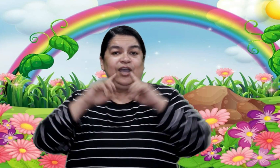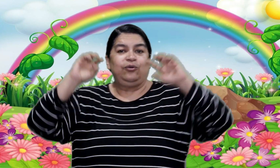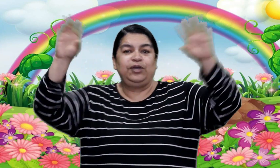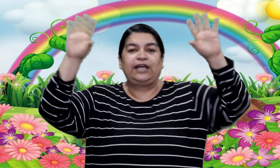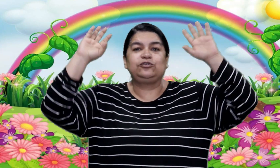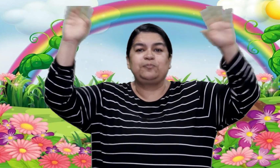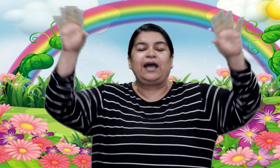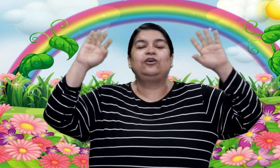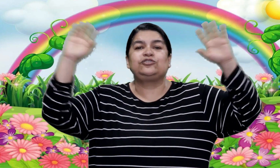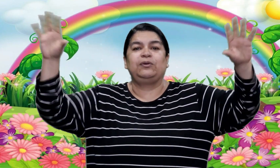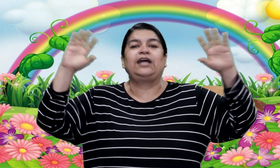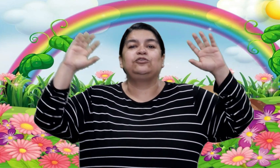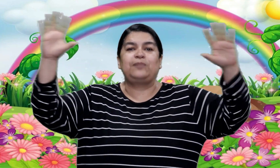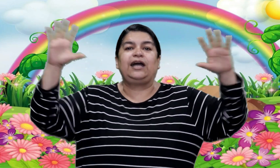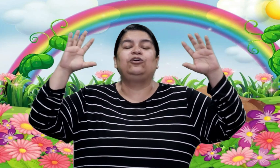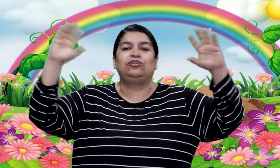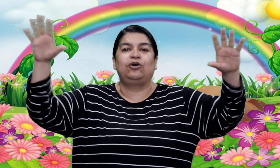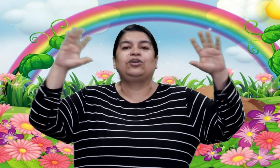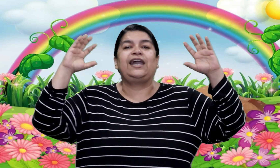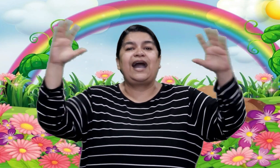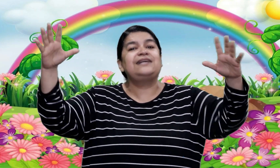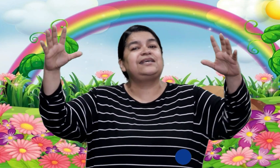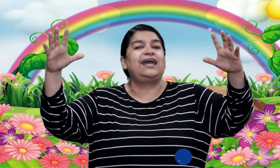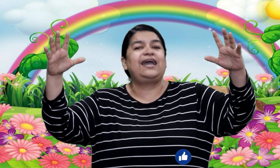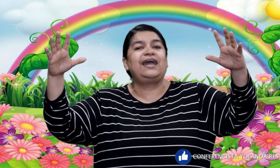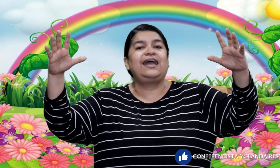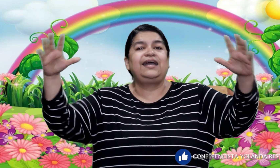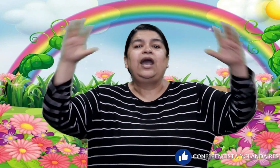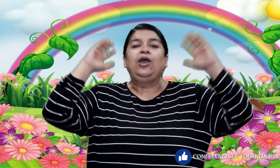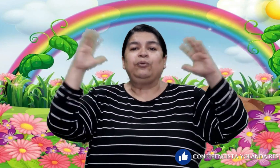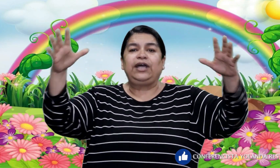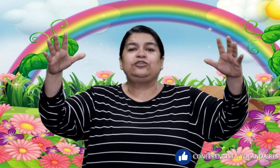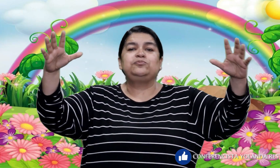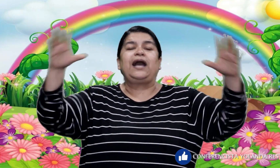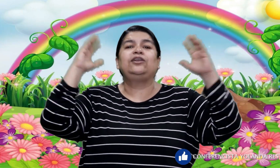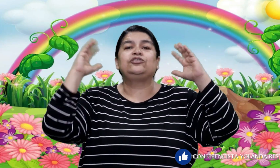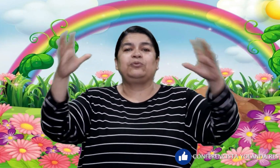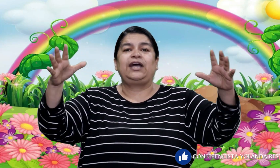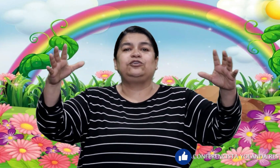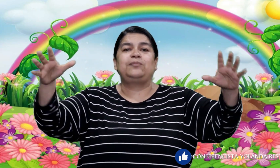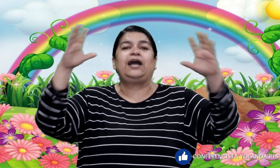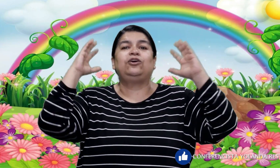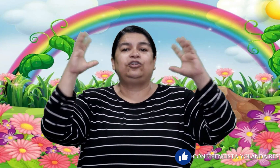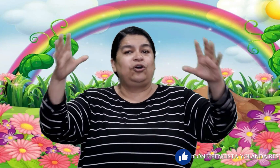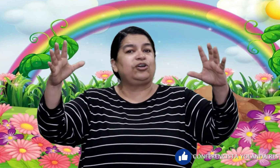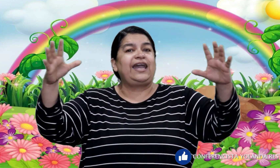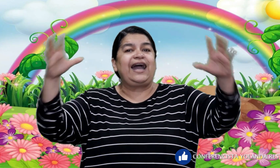Cuida tus manos, cuida tus manos lo que dicen Cuida tus manos, cuida tus manos lo que